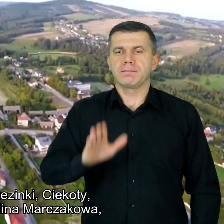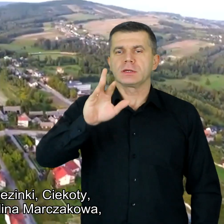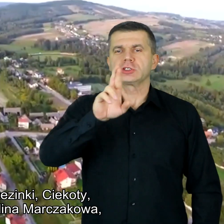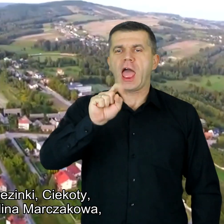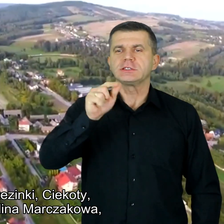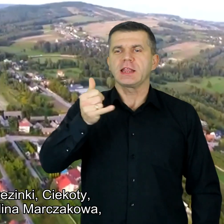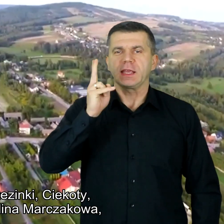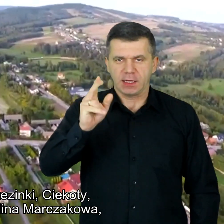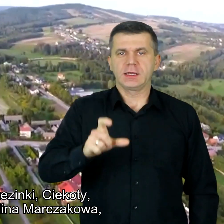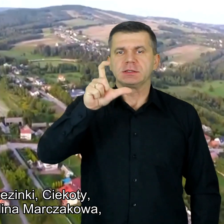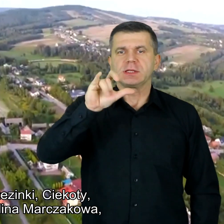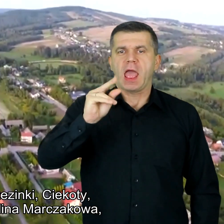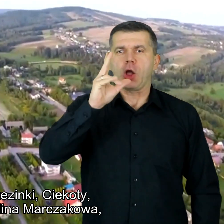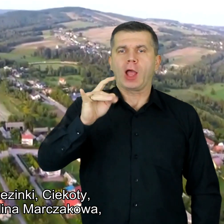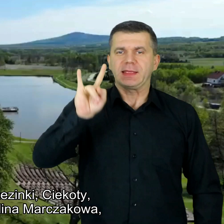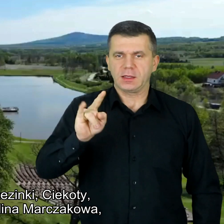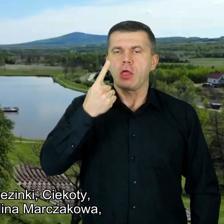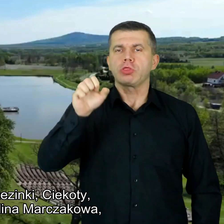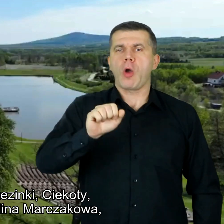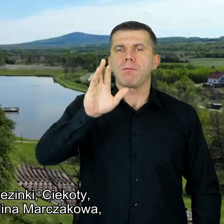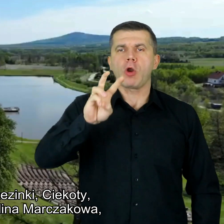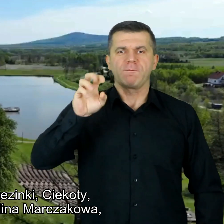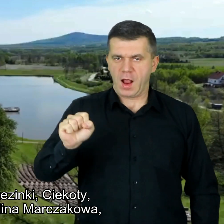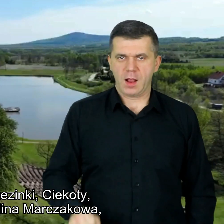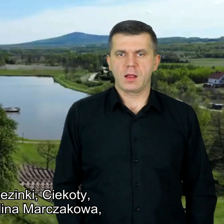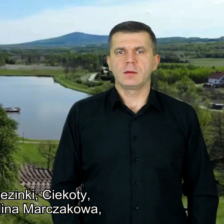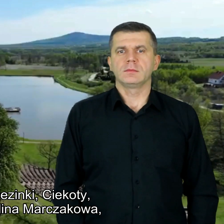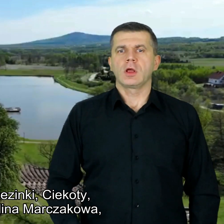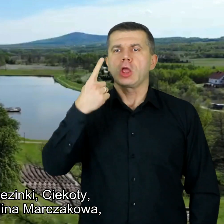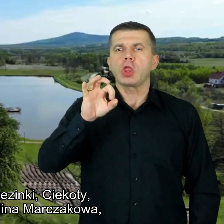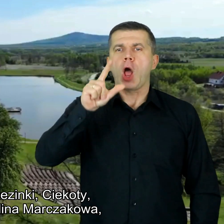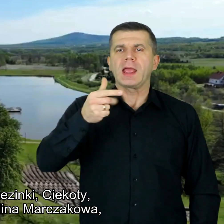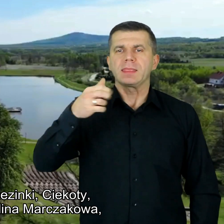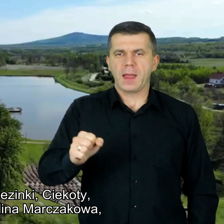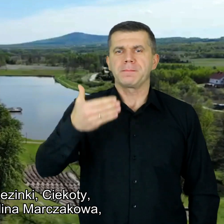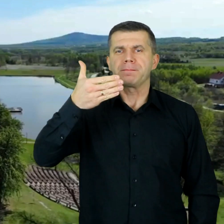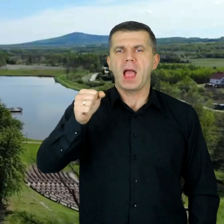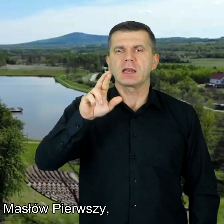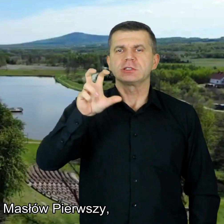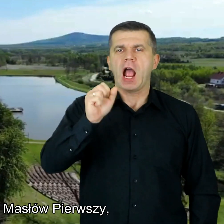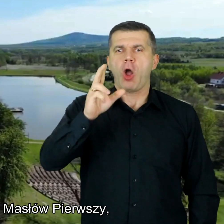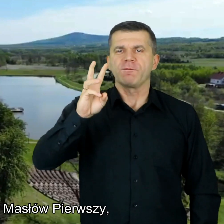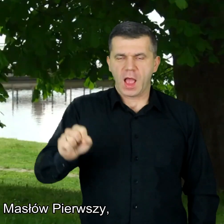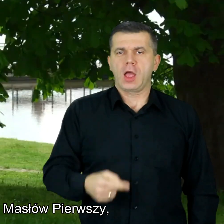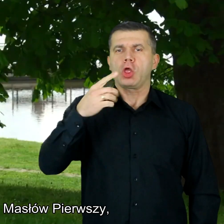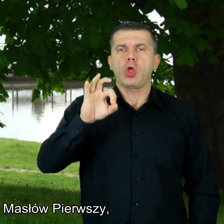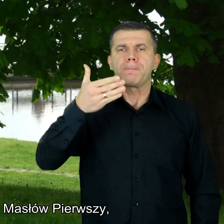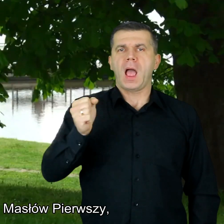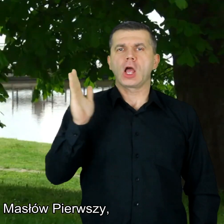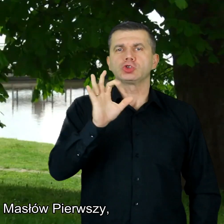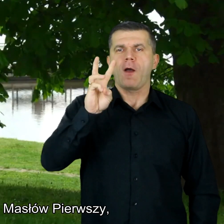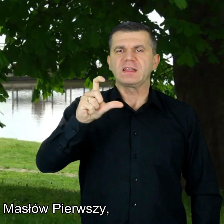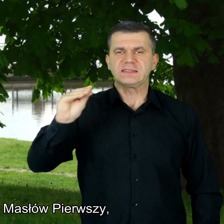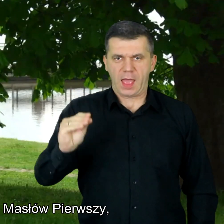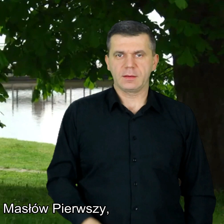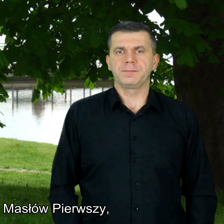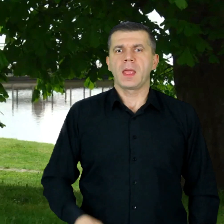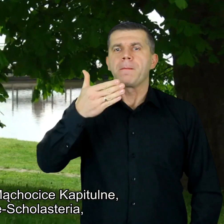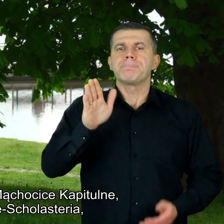Brzezinki, Ciekoty, Dąbrowa, Dolina Marczakowa, Domaszowice, Masłów I, Masłów